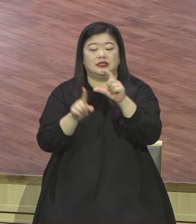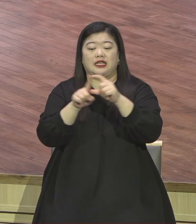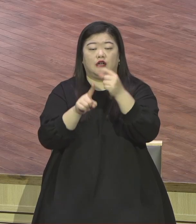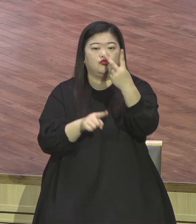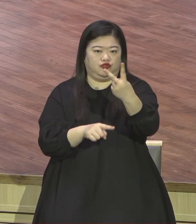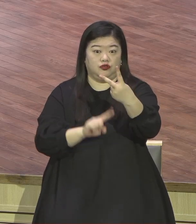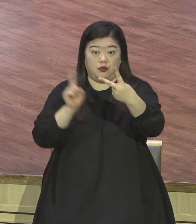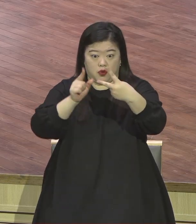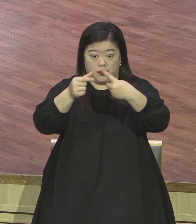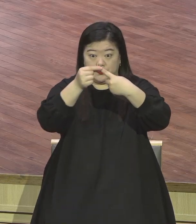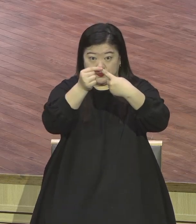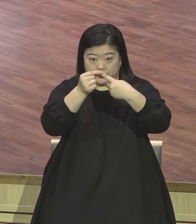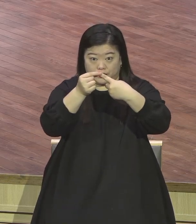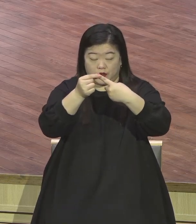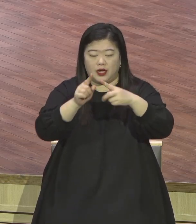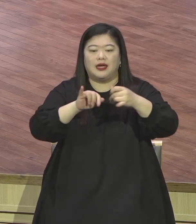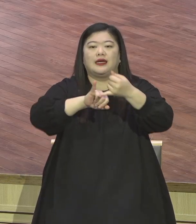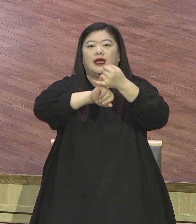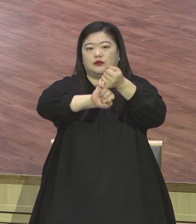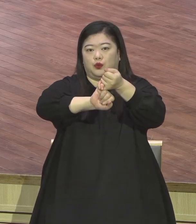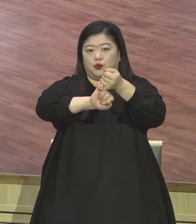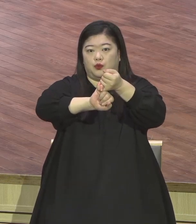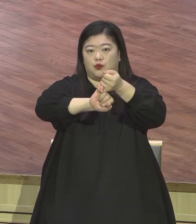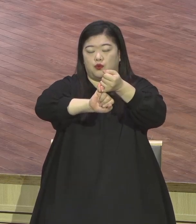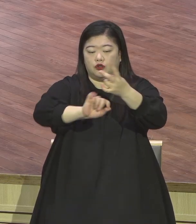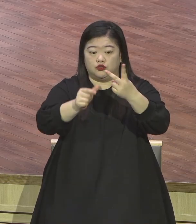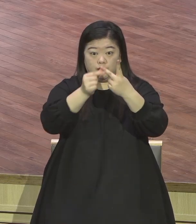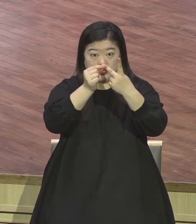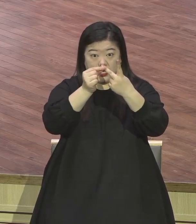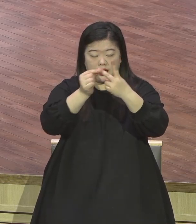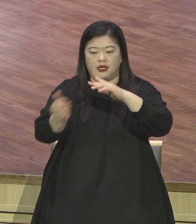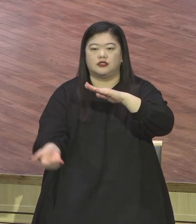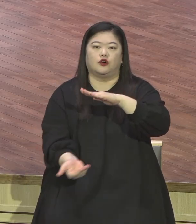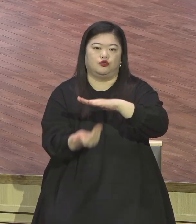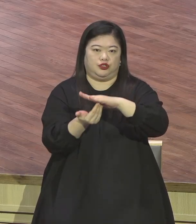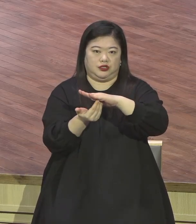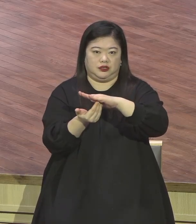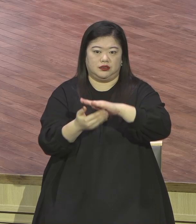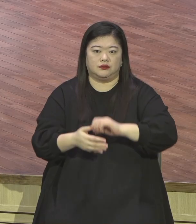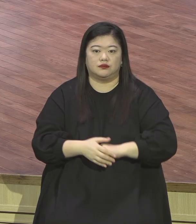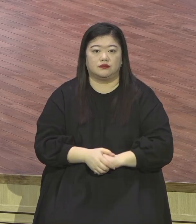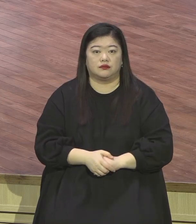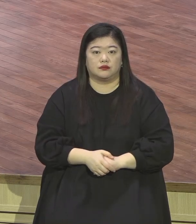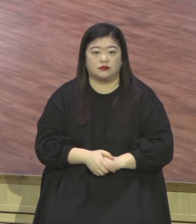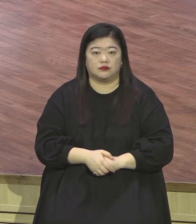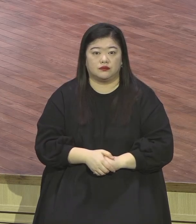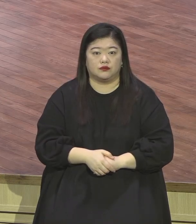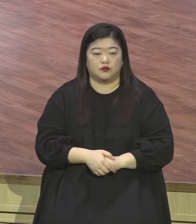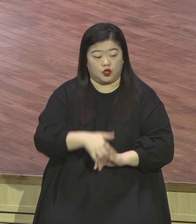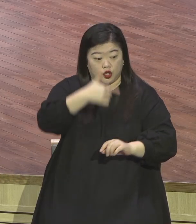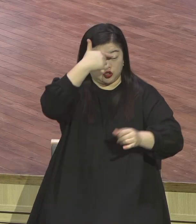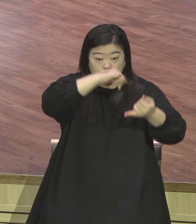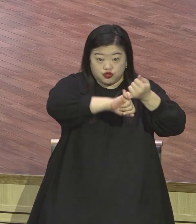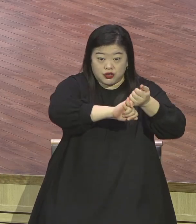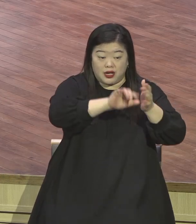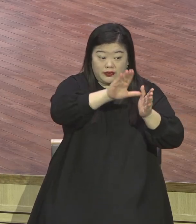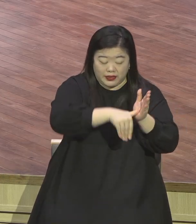성경 약속의 핵심은 메시아 비전, 크리스도의 비전 우리 모두는 크리스도의 비전을 성취하기